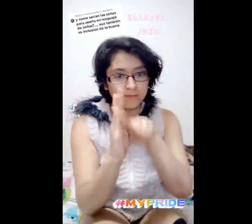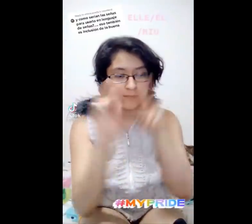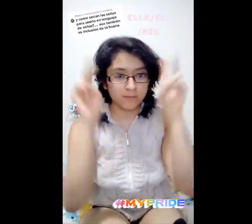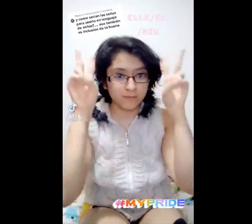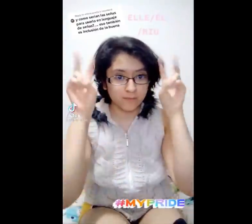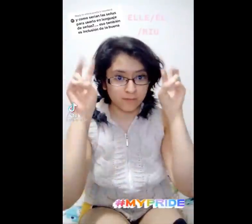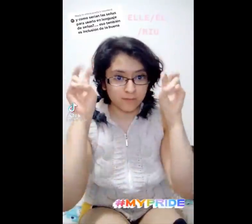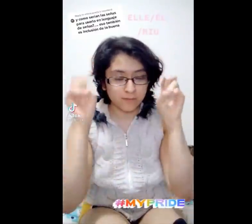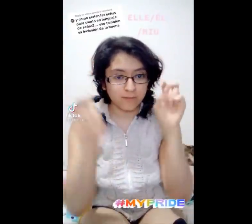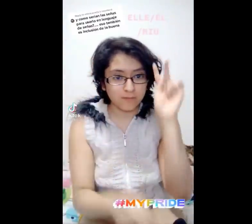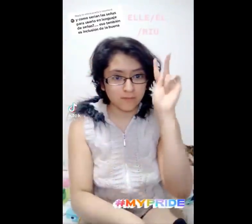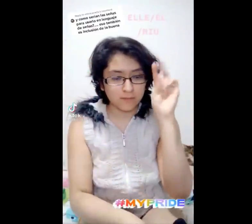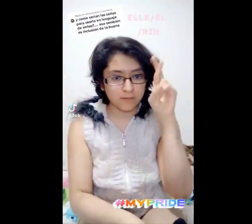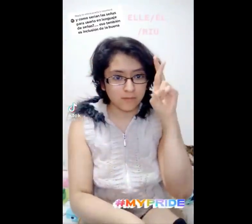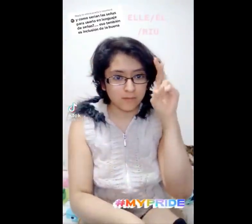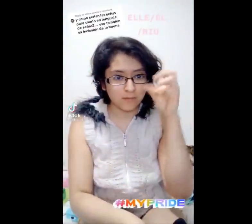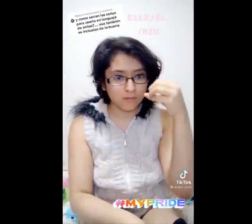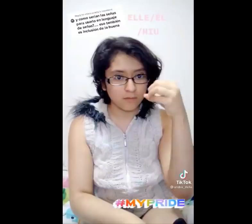hoy hablaremos de pronombres.